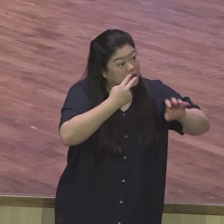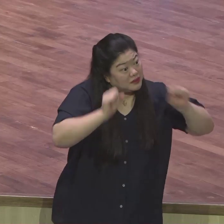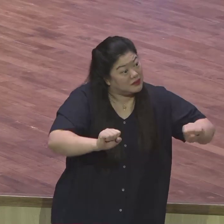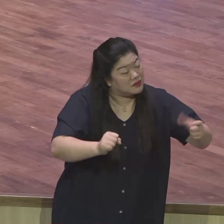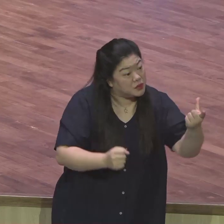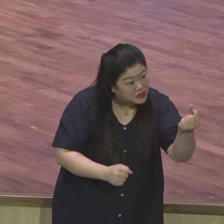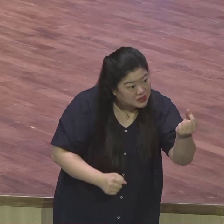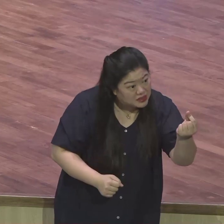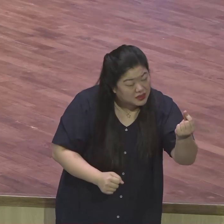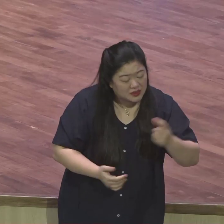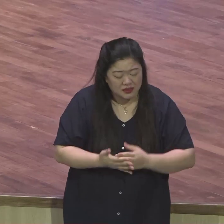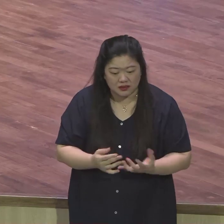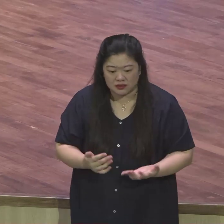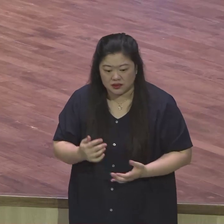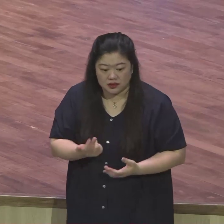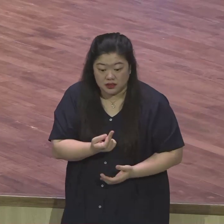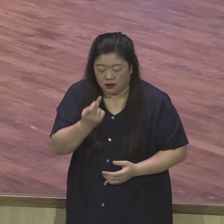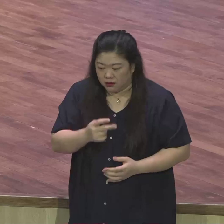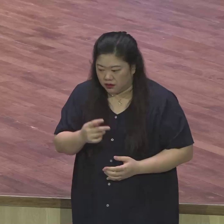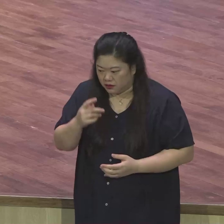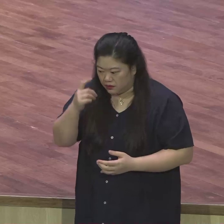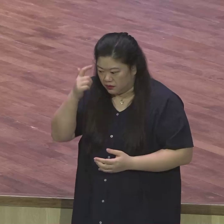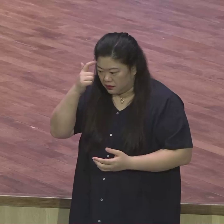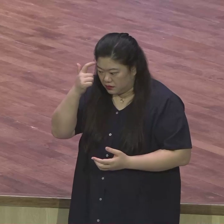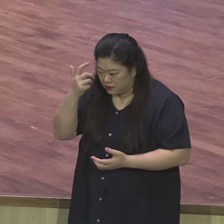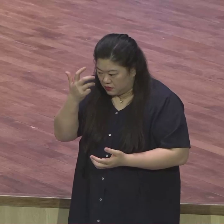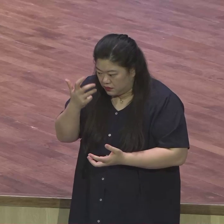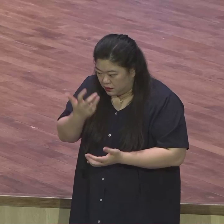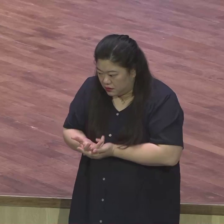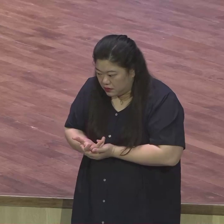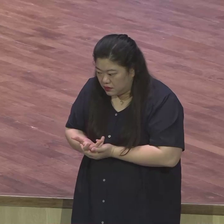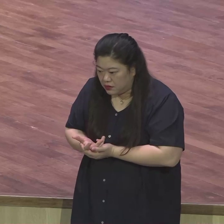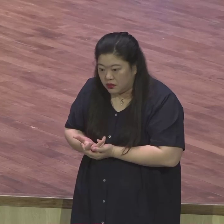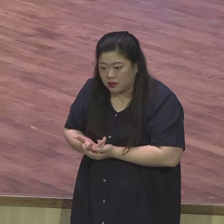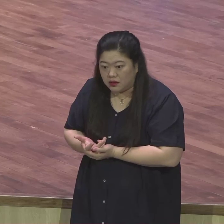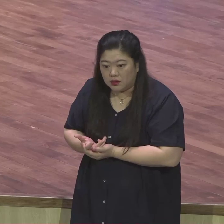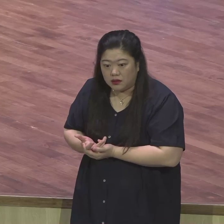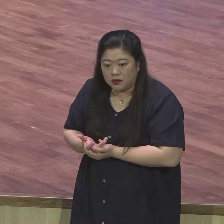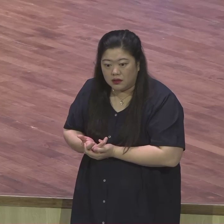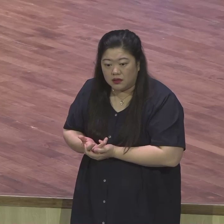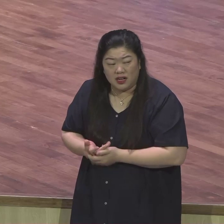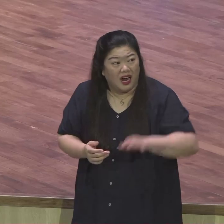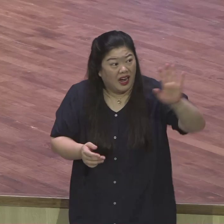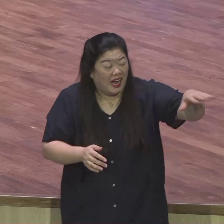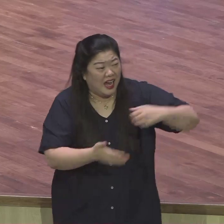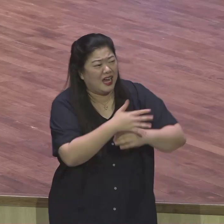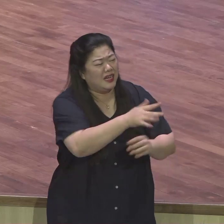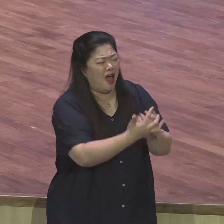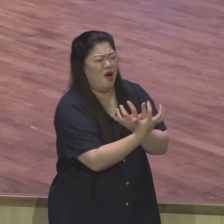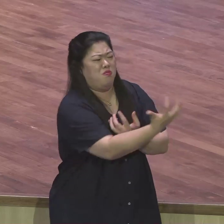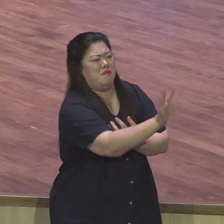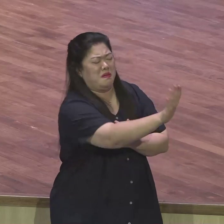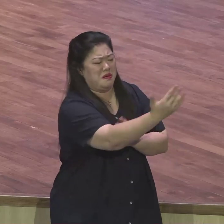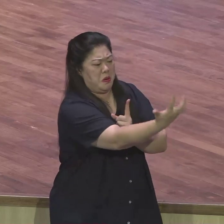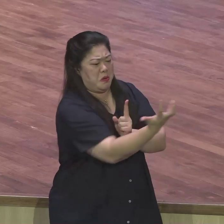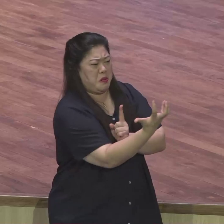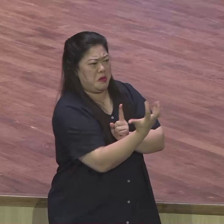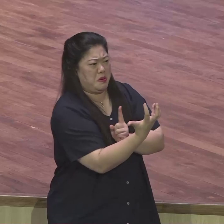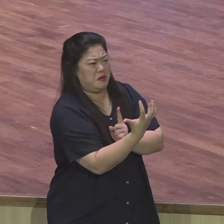형들이 그 앞에서 놀라서 대답하지 못하더라. 요셉이 형들에게 예를되 내게로 가까이 오소서 그들이 가까이 가니 예를되